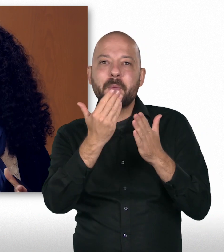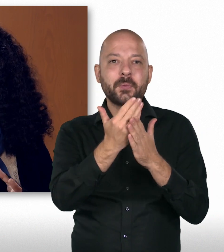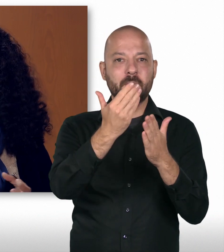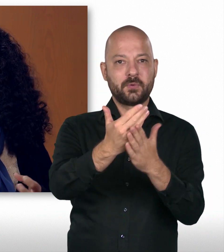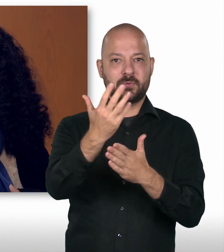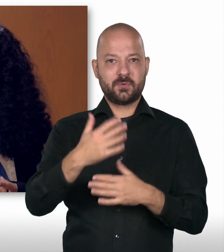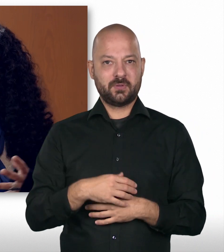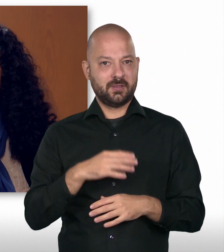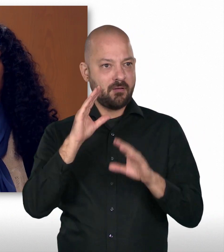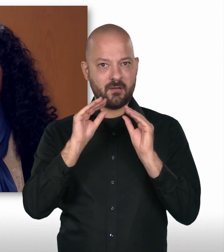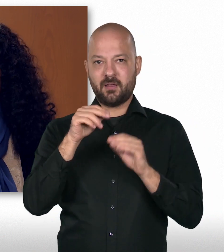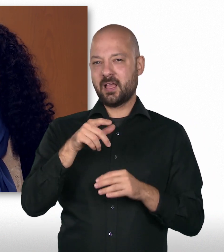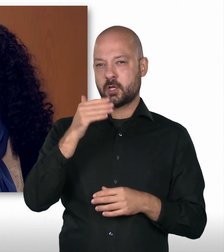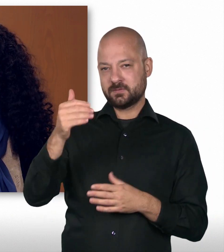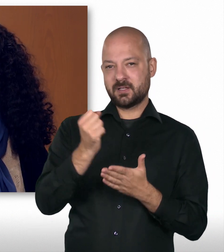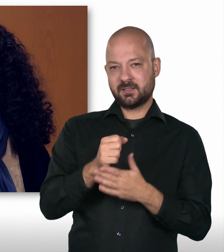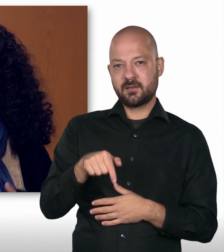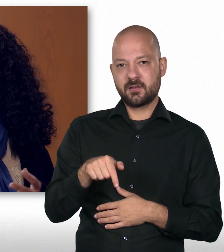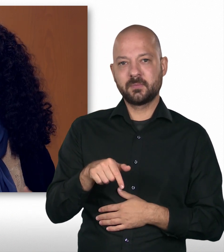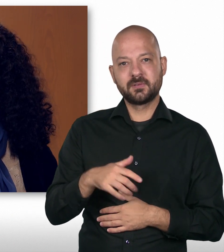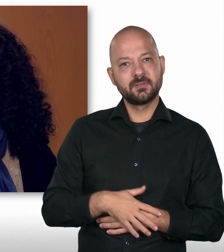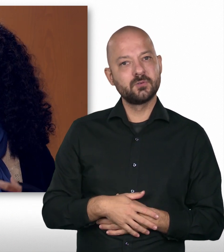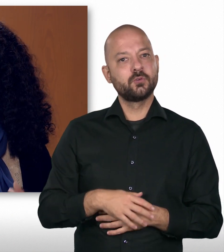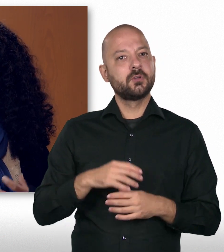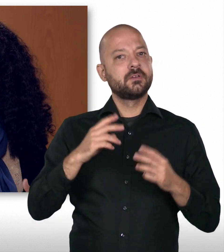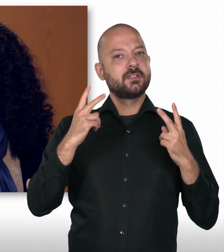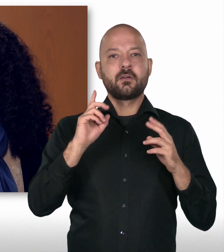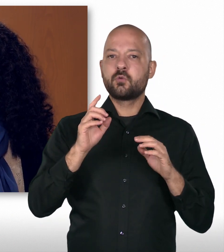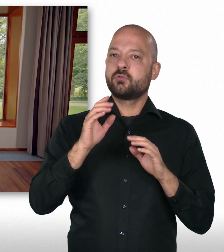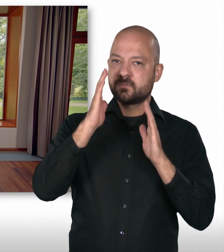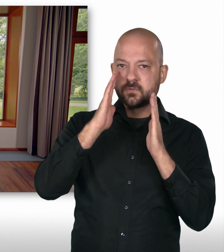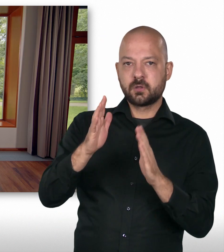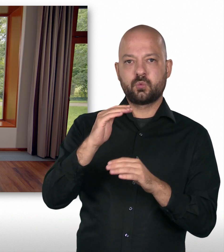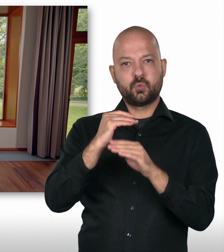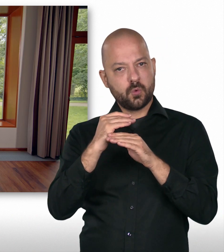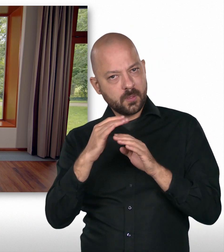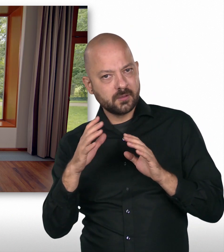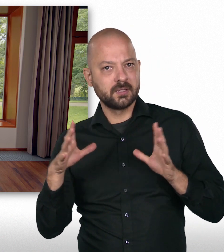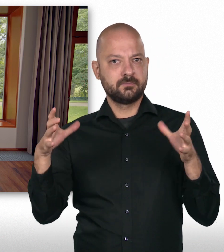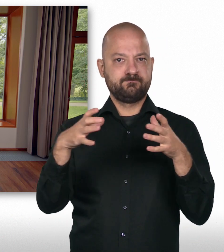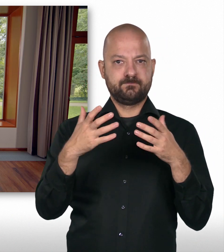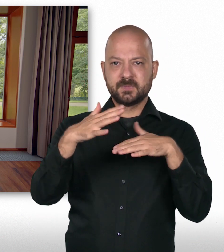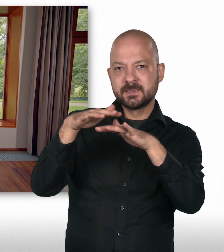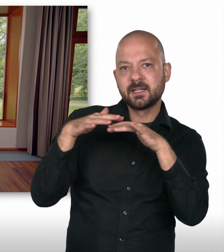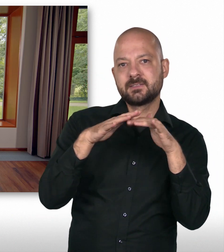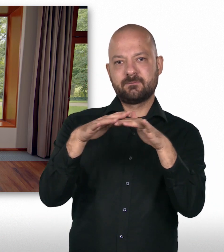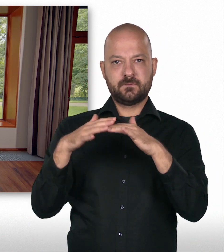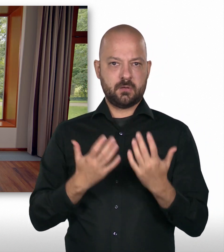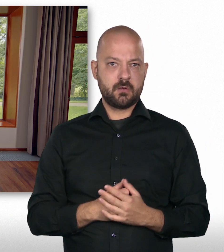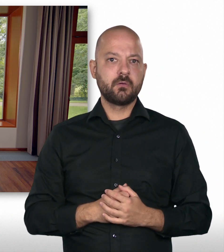man sich so auf die Kollegen verlassen kann. Und das Netzwerk, das man ja an die Hand bekommt durch so viele unterschiedliche Stellen,